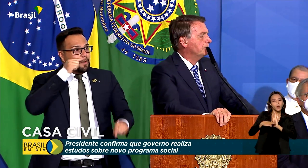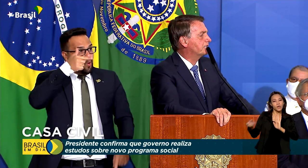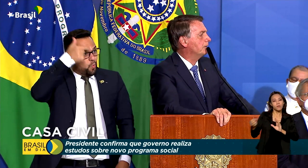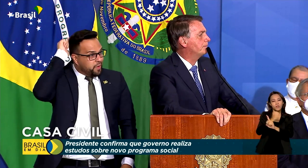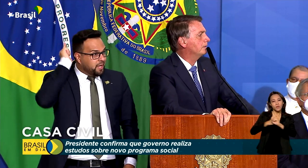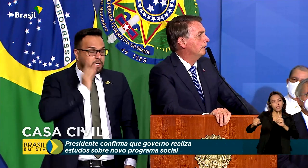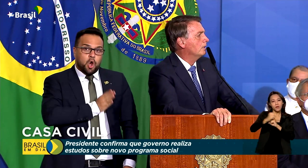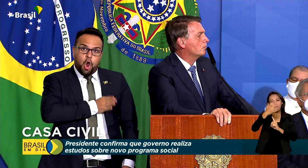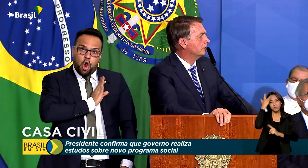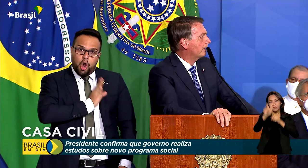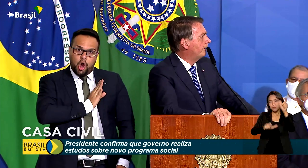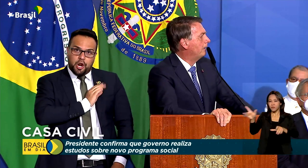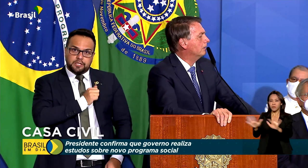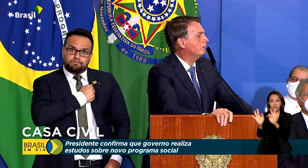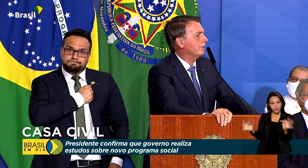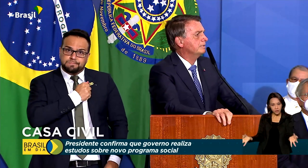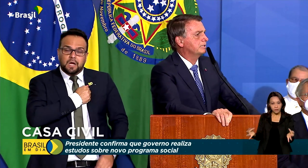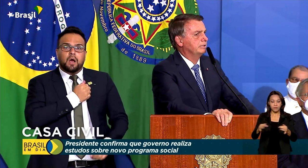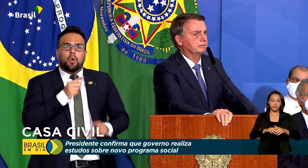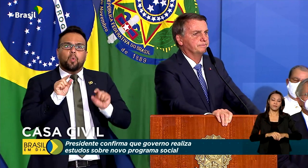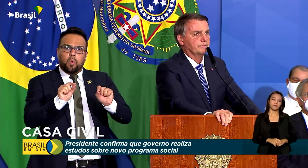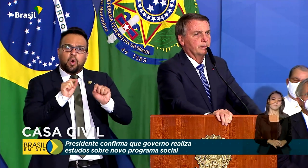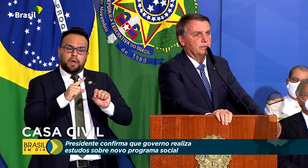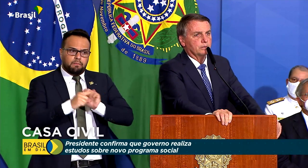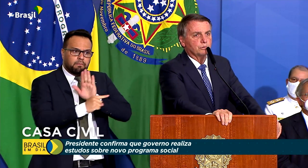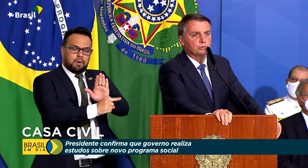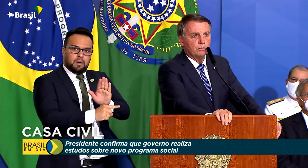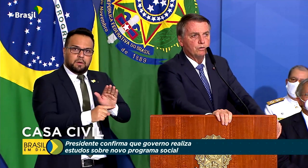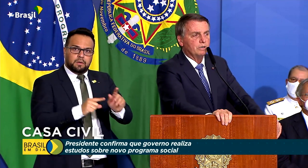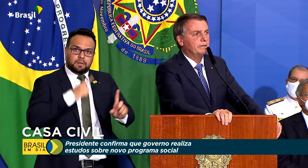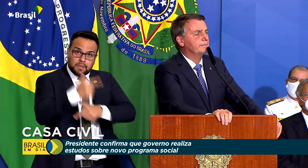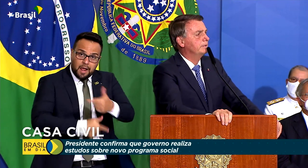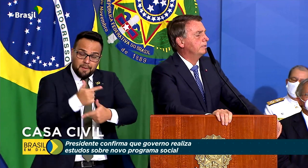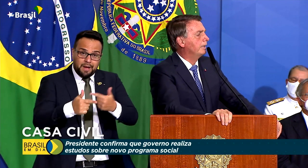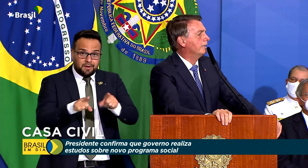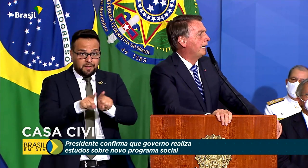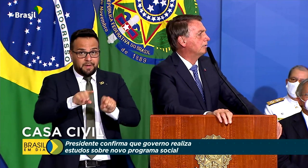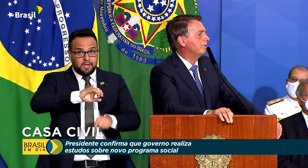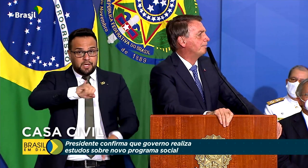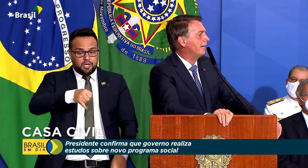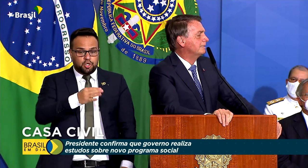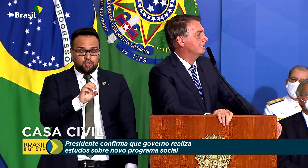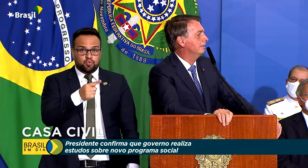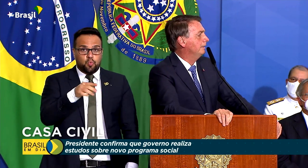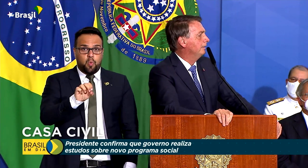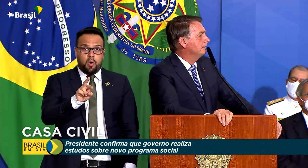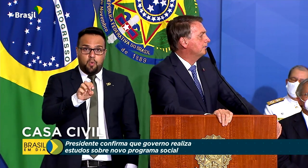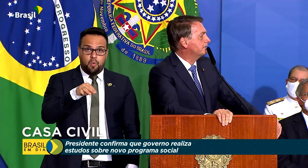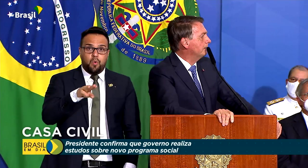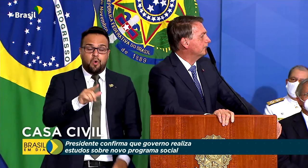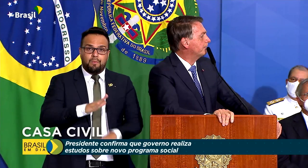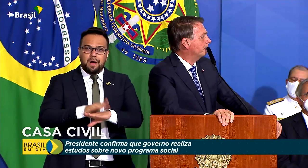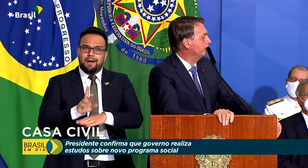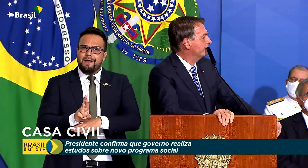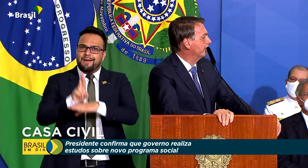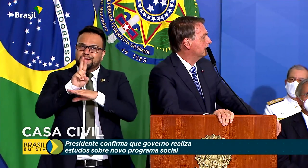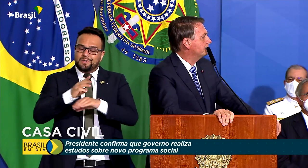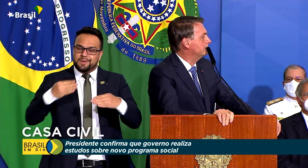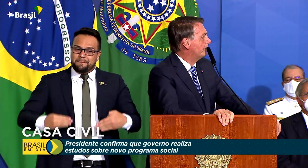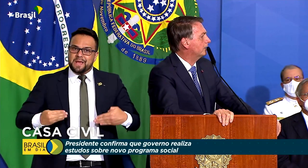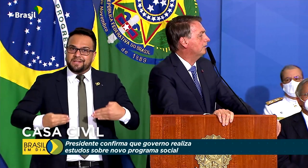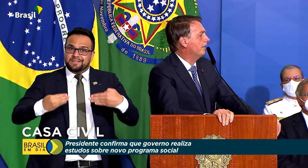população de baixa renda. Com o trabalho agora de Ciro, com o João Roma encarregado da pasta, estamos